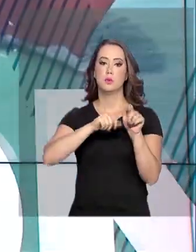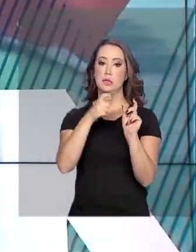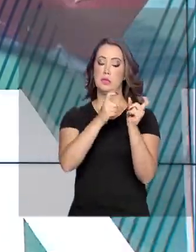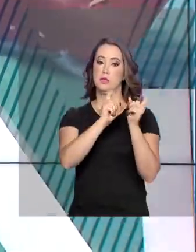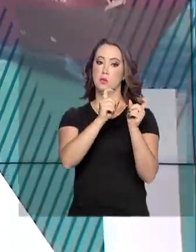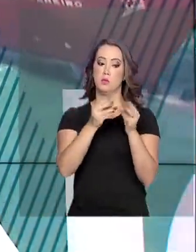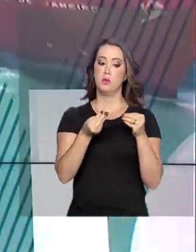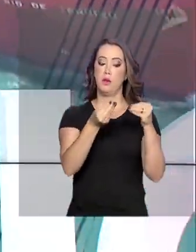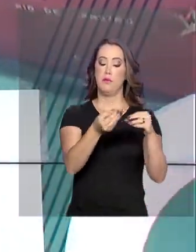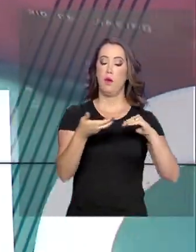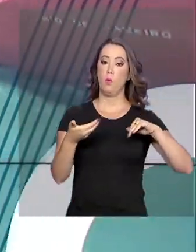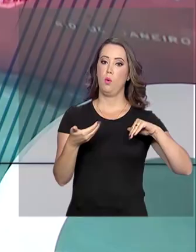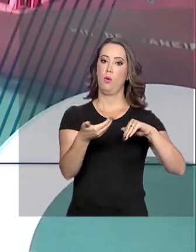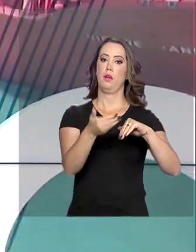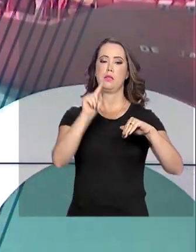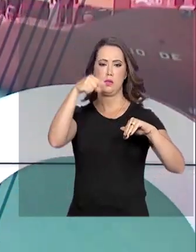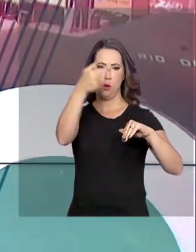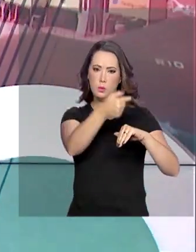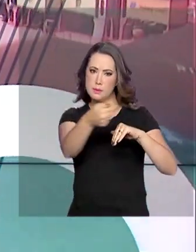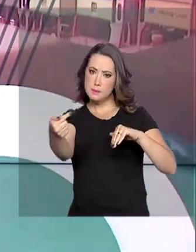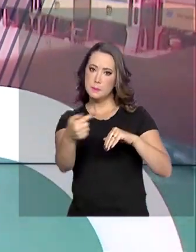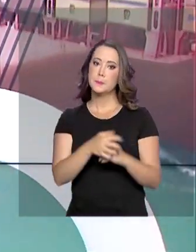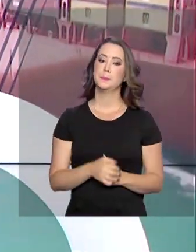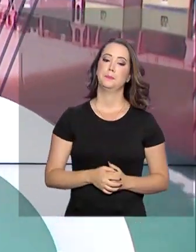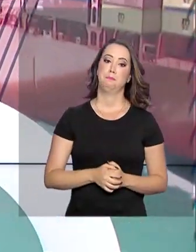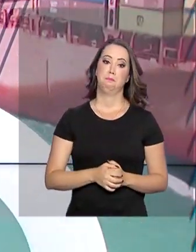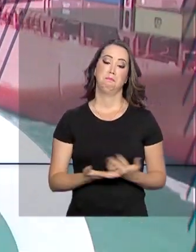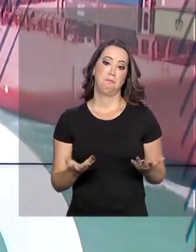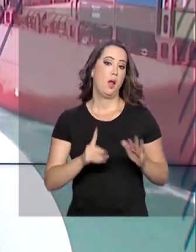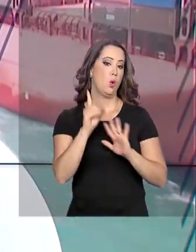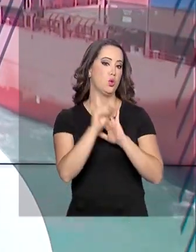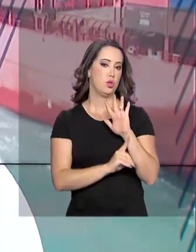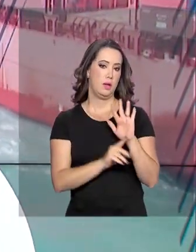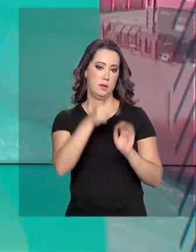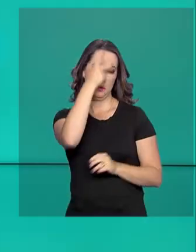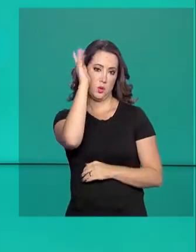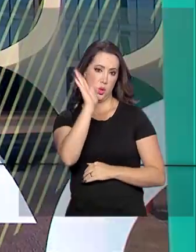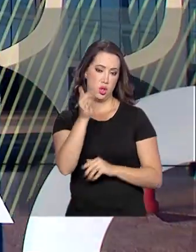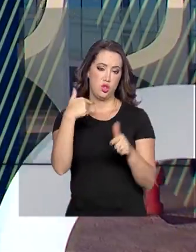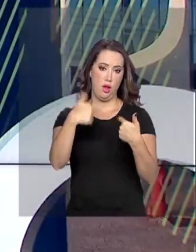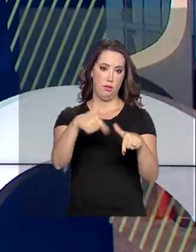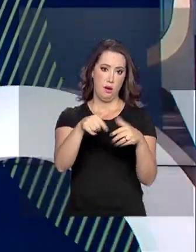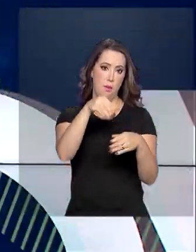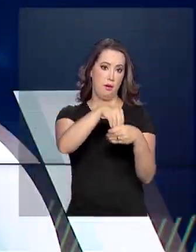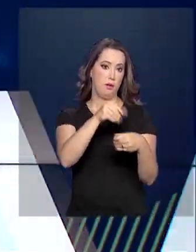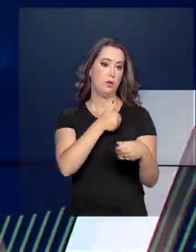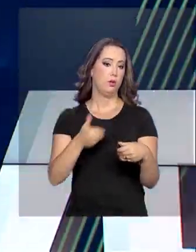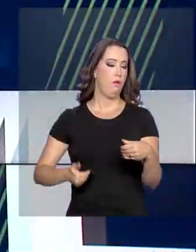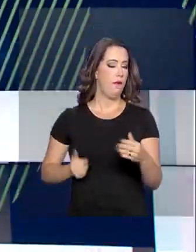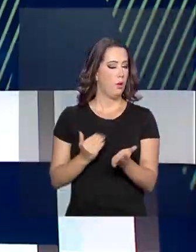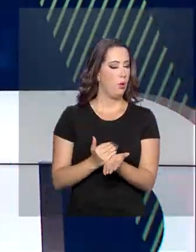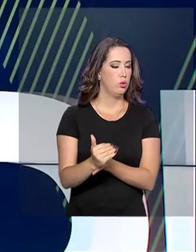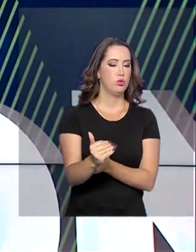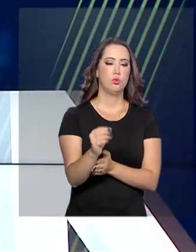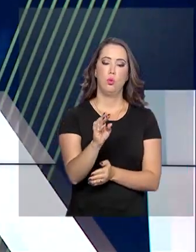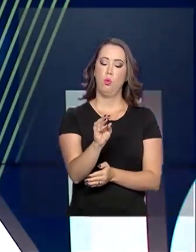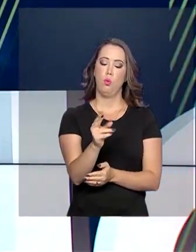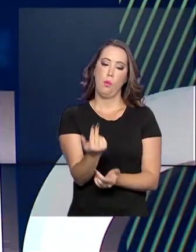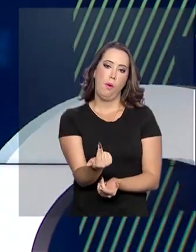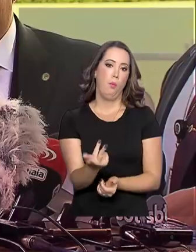administrativa ao Congresso na semana que vem e que os direitos de quem já está no serviço público serão preservados.